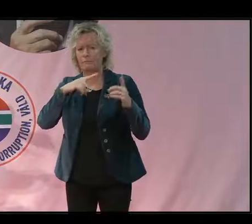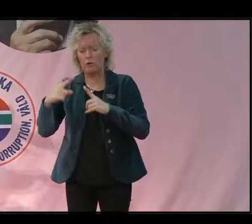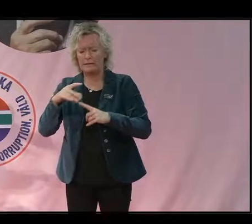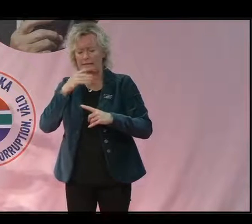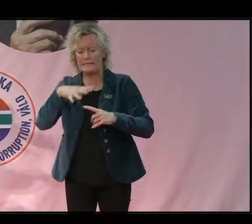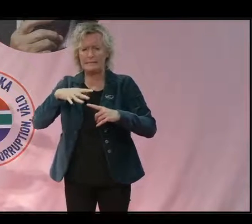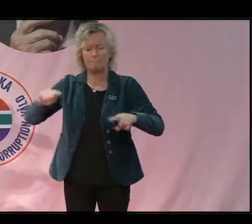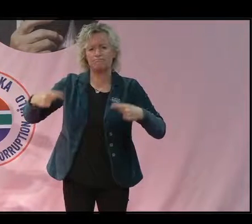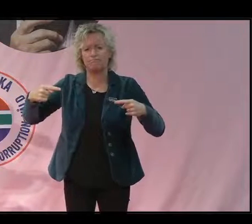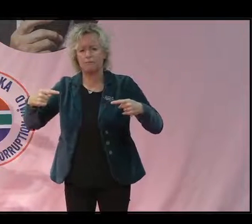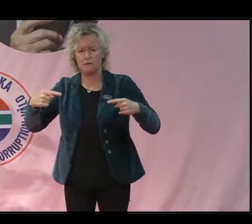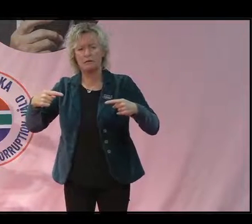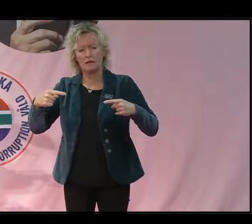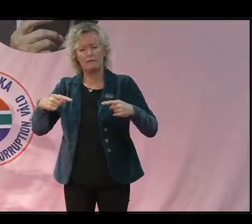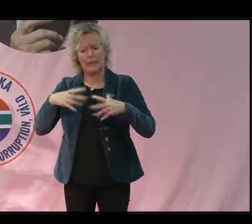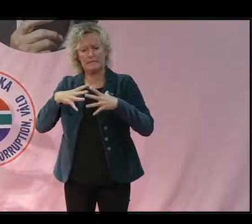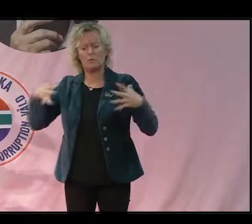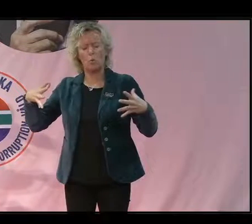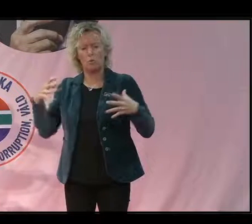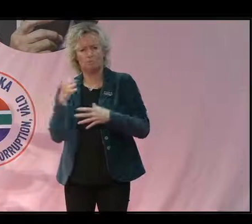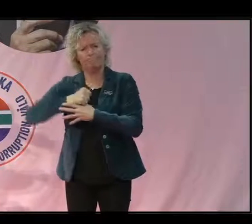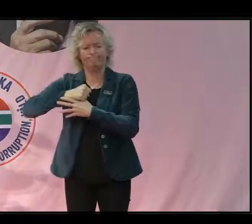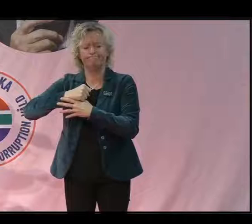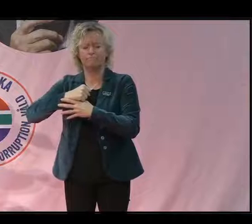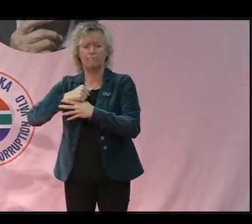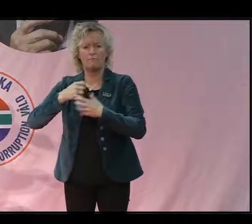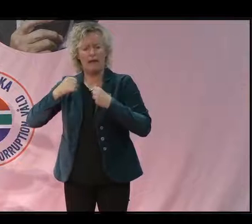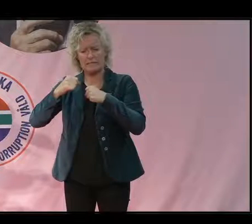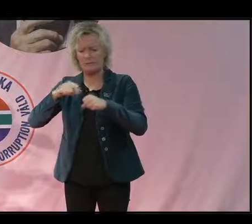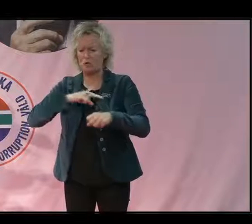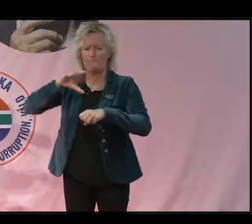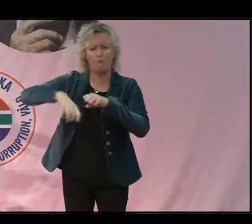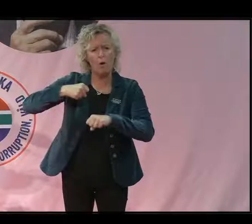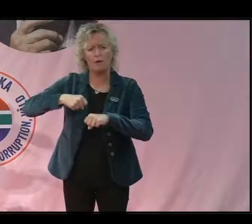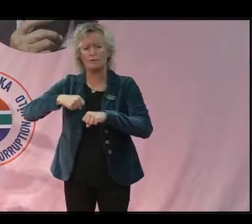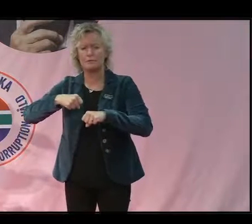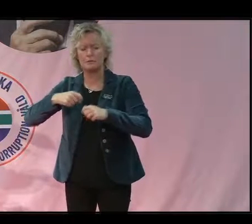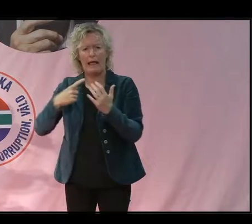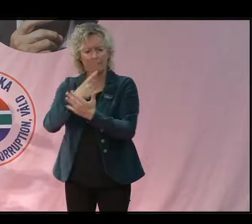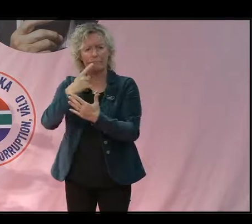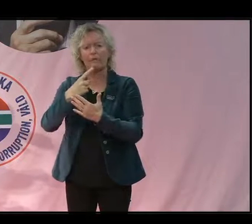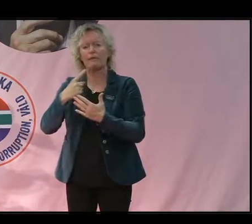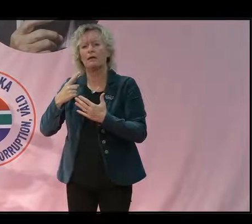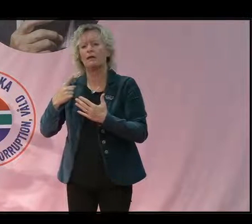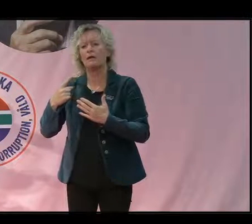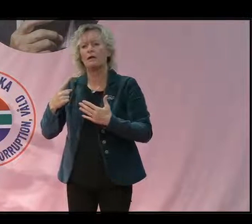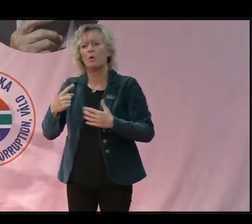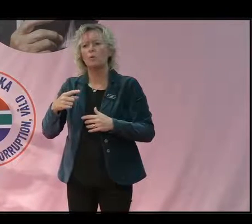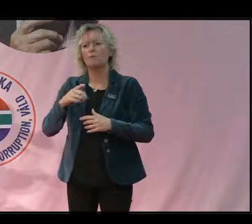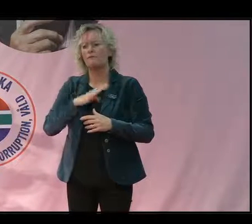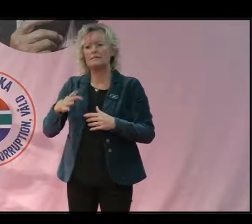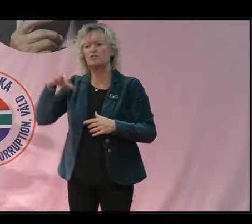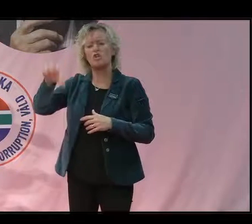är stor olaglig verksamhet, det är våldsamhet, avsaknaden av statlig